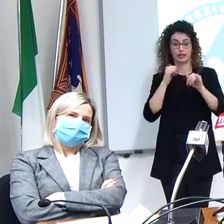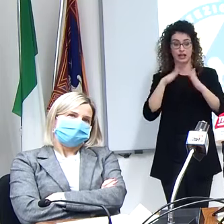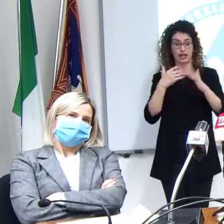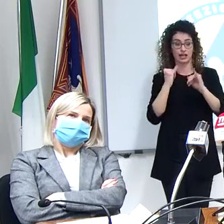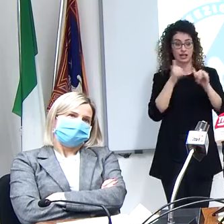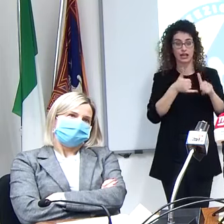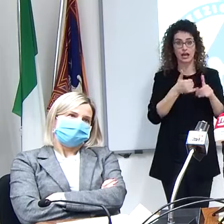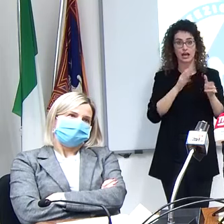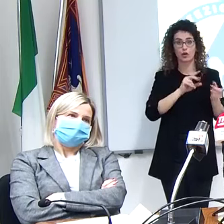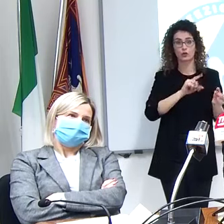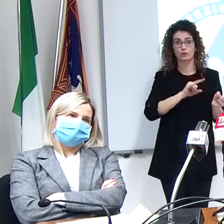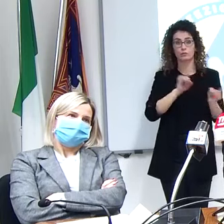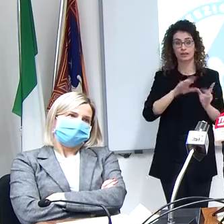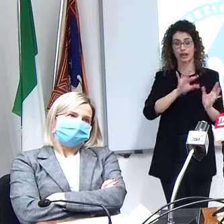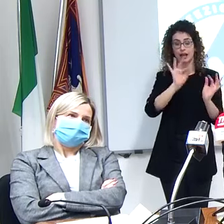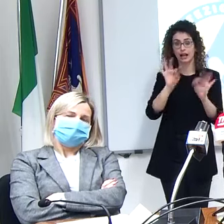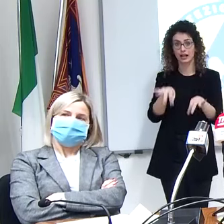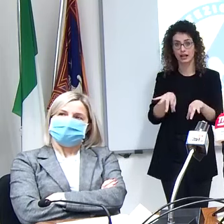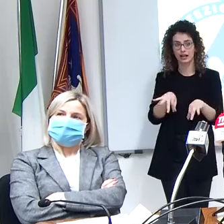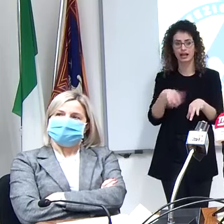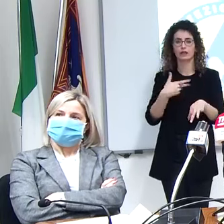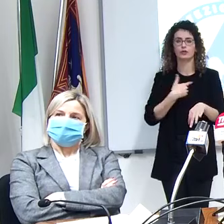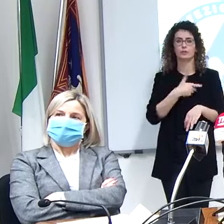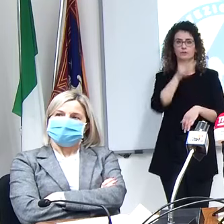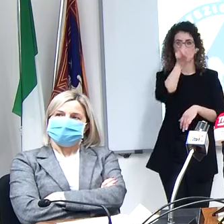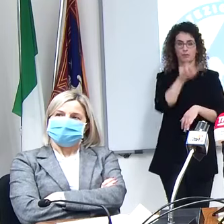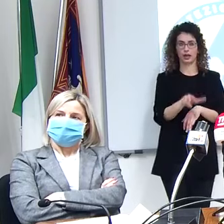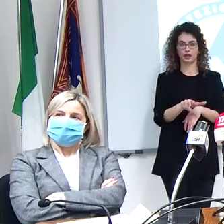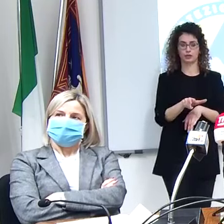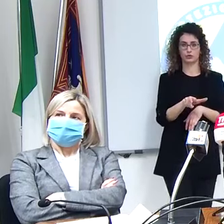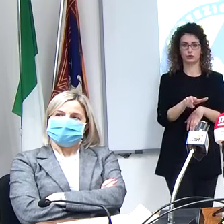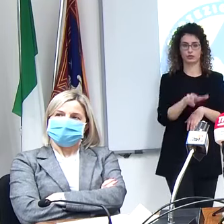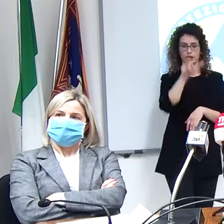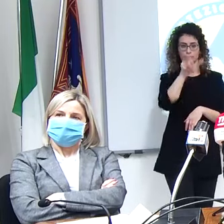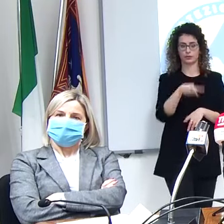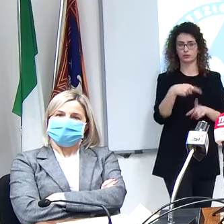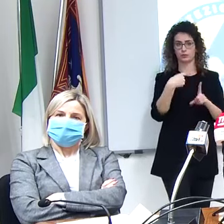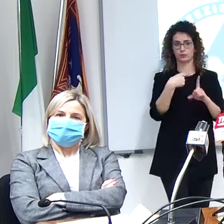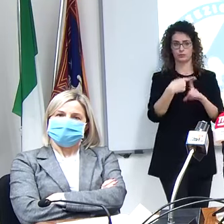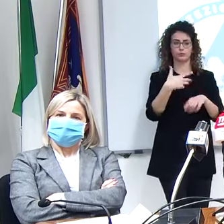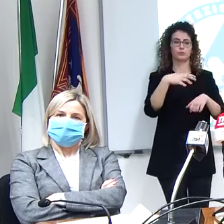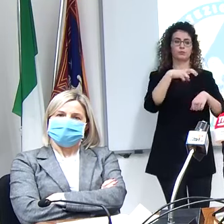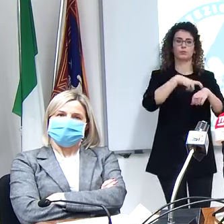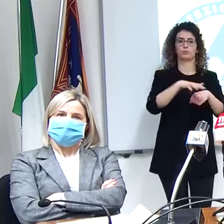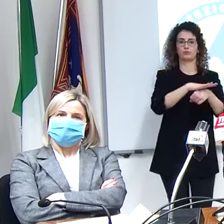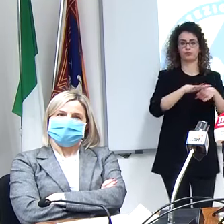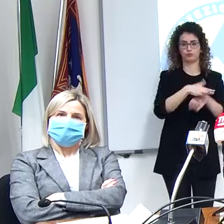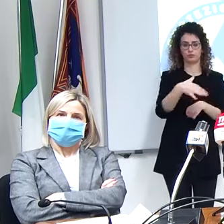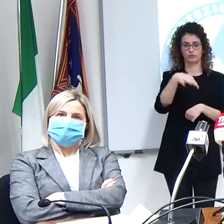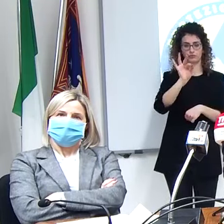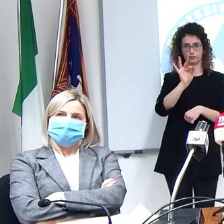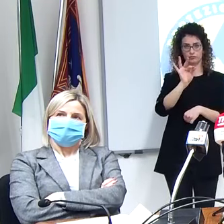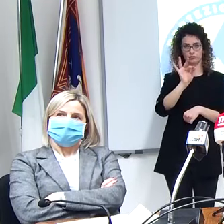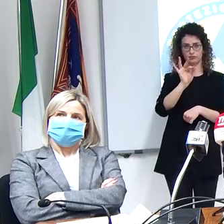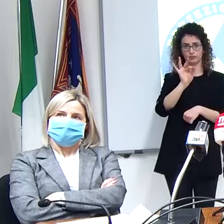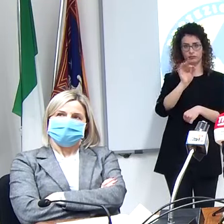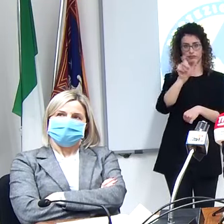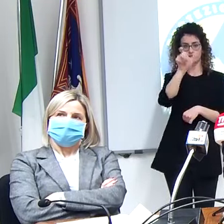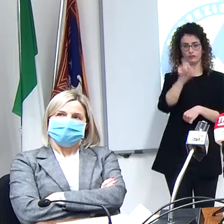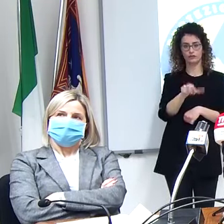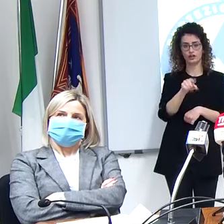in ospedale allora il paziente che viene individuato dal medico di medicina generale viene di fatto